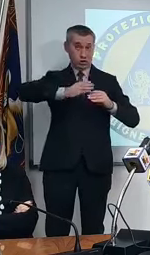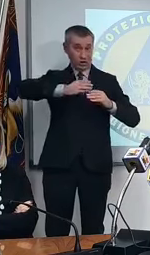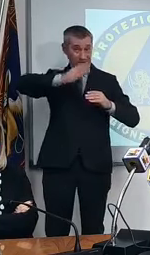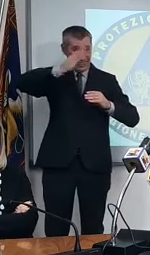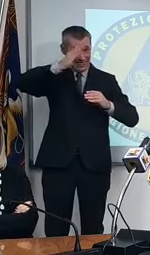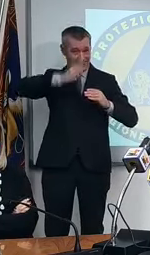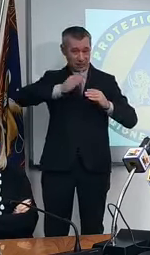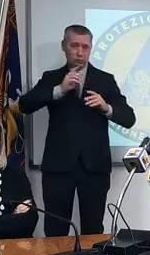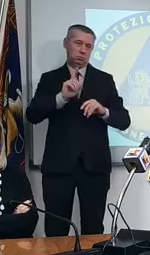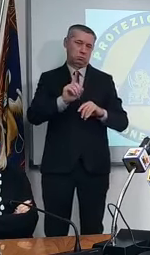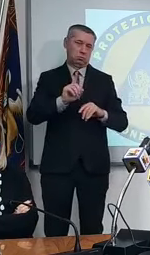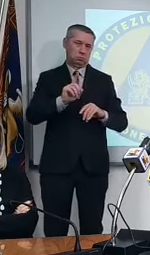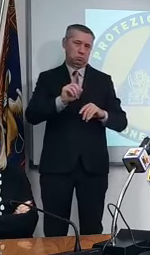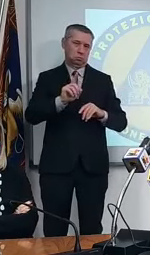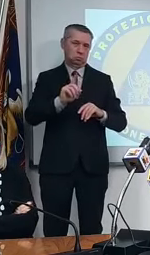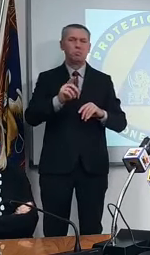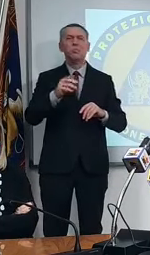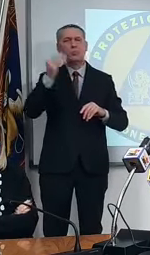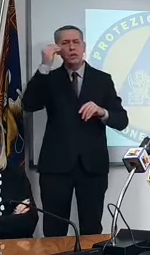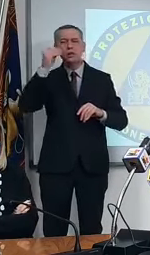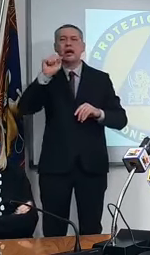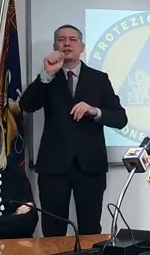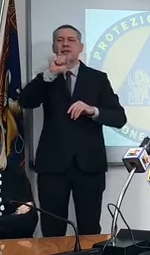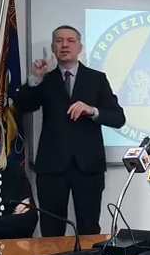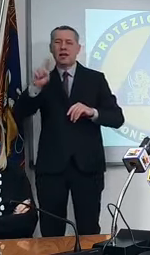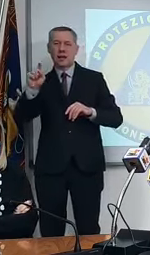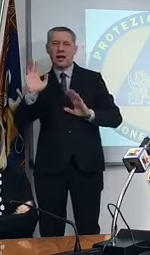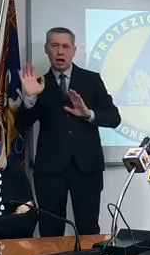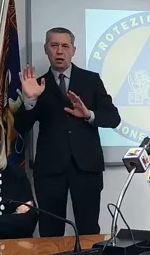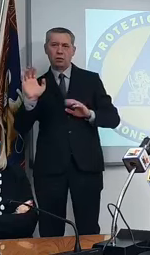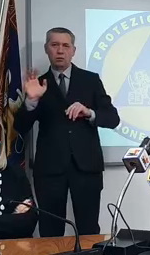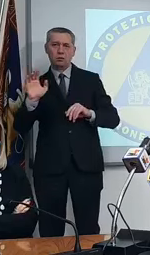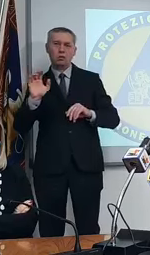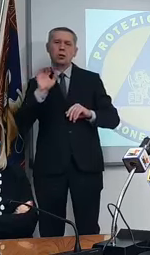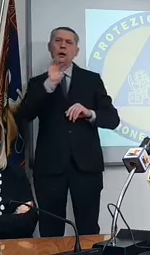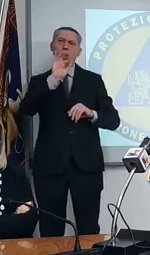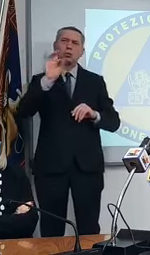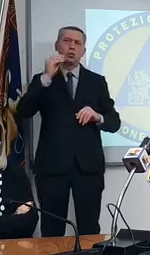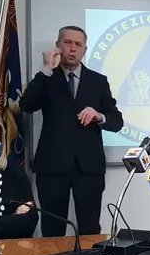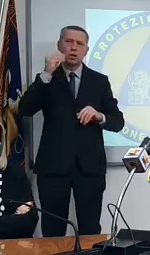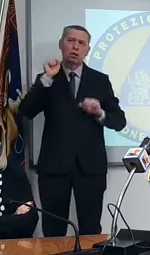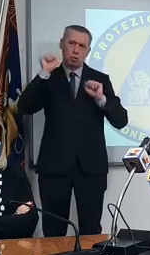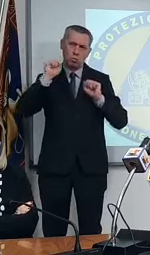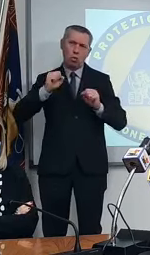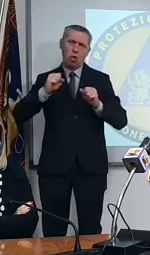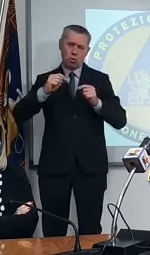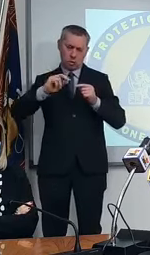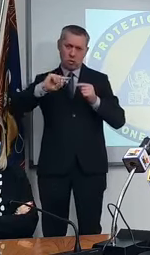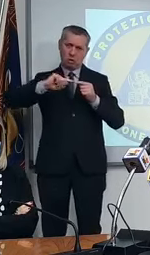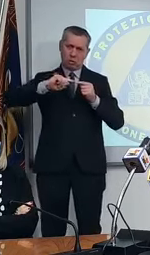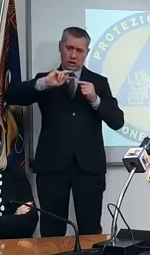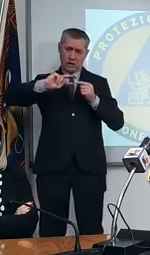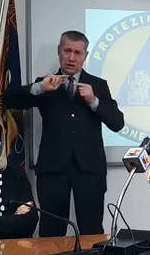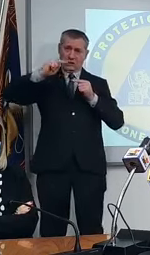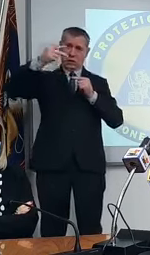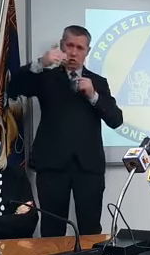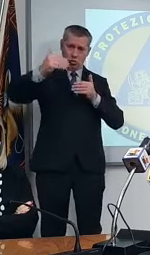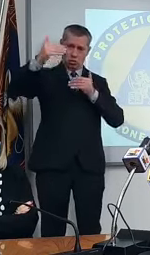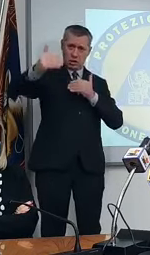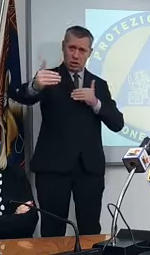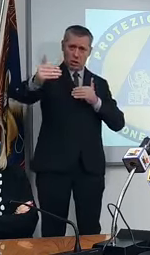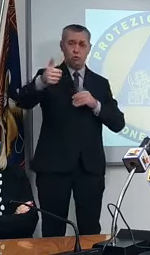la letteratura pensate che addirittura su AstraZeneca c'è l'ipotesi dei 120 giorni e quindi c'è